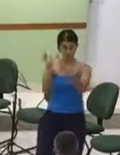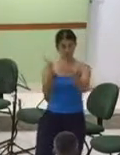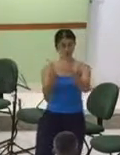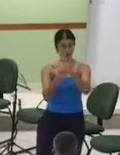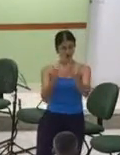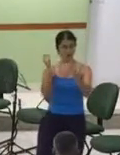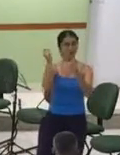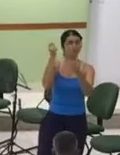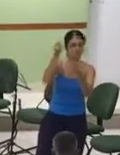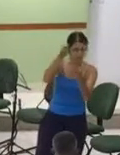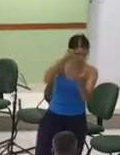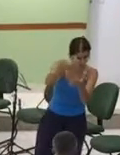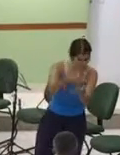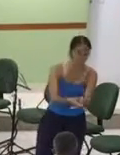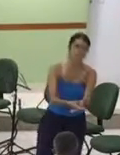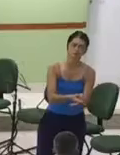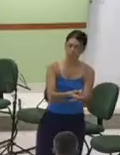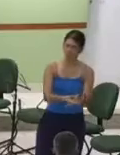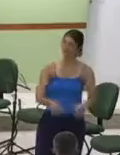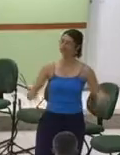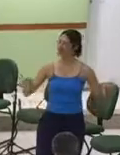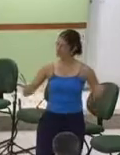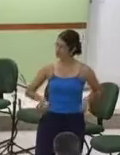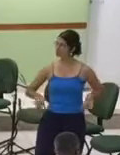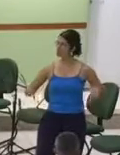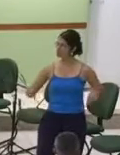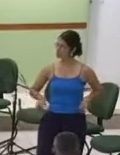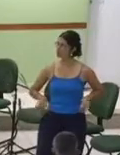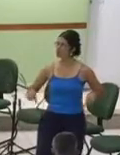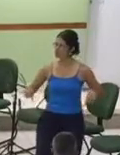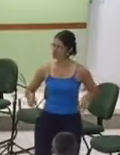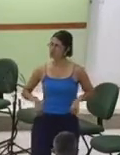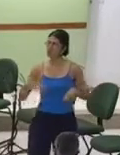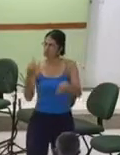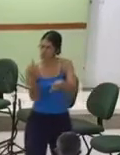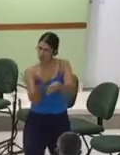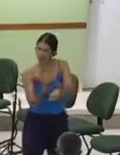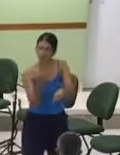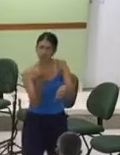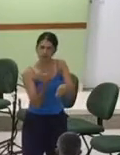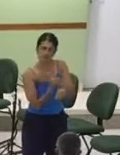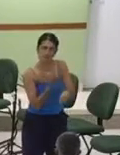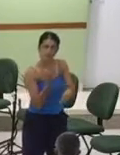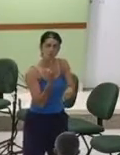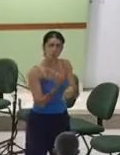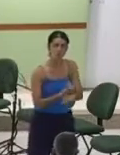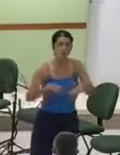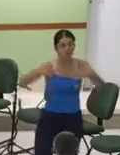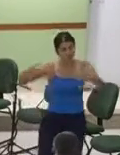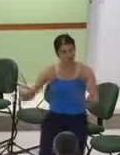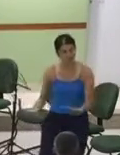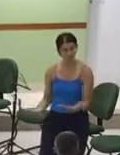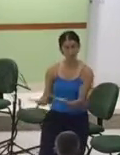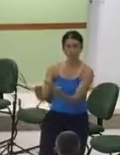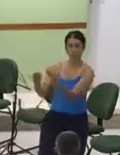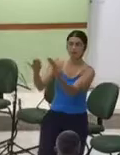A graça aconselha mais de pecador, abrindo